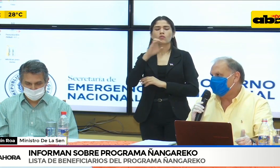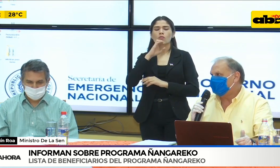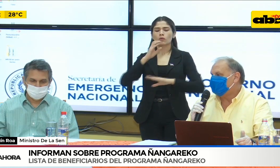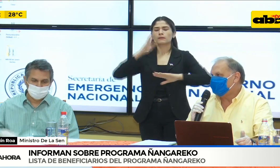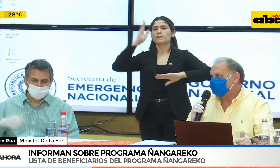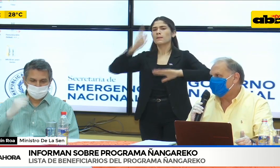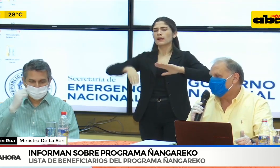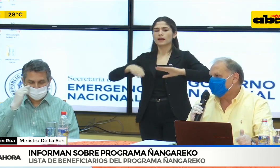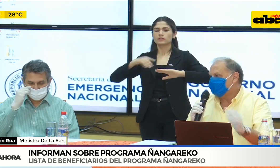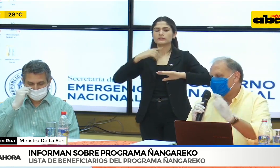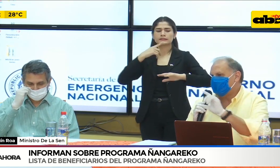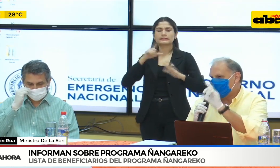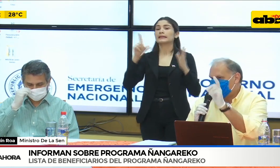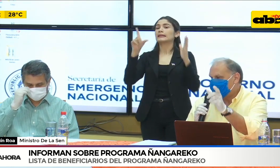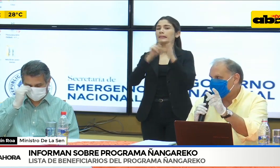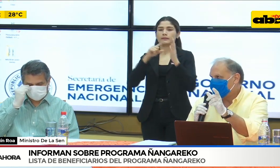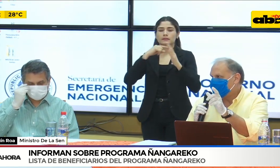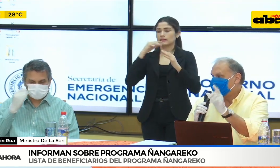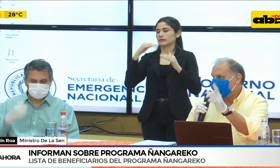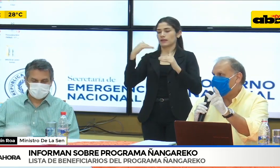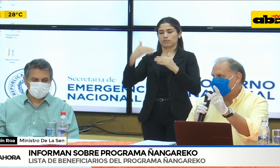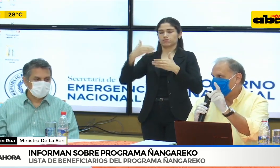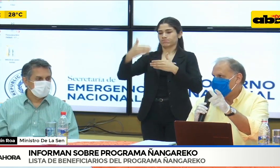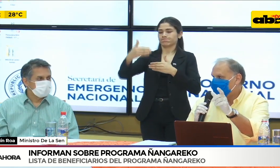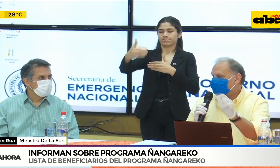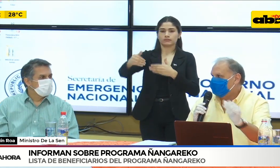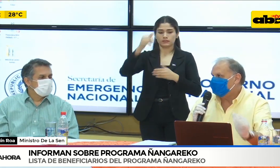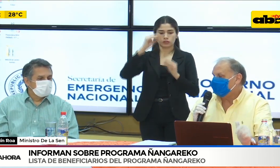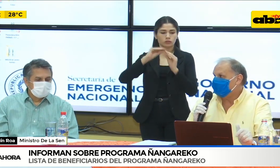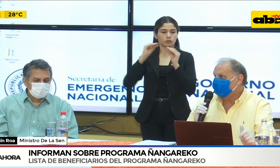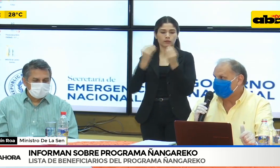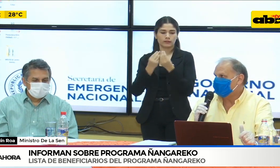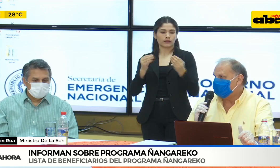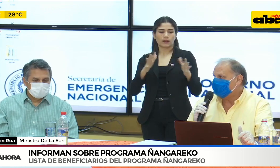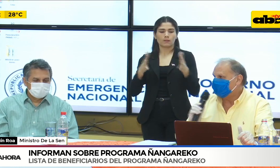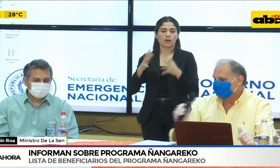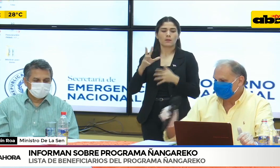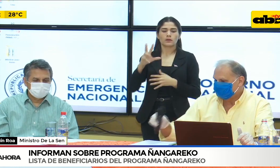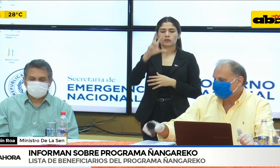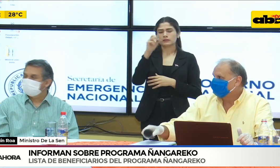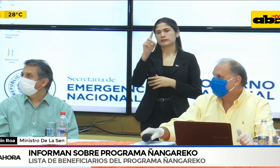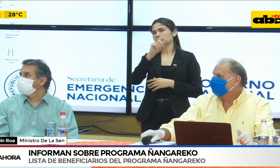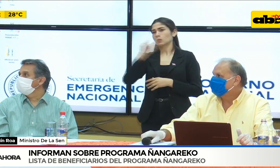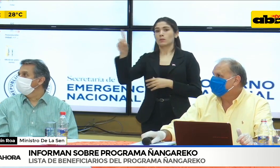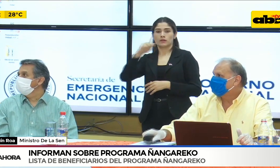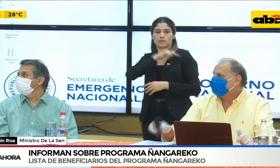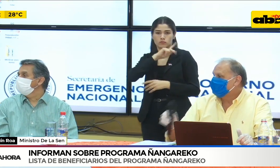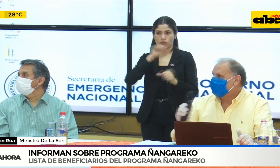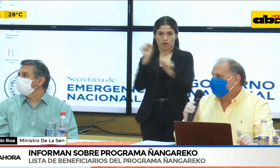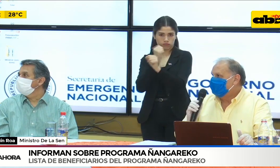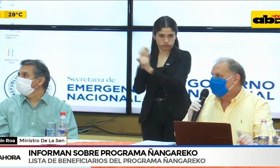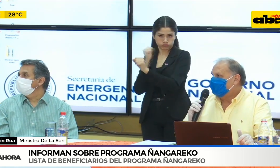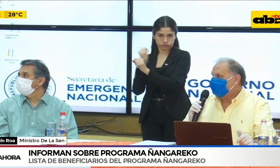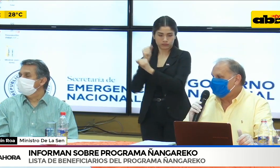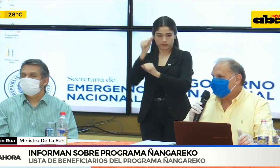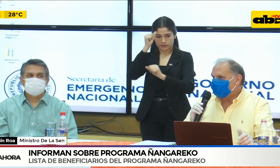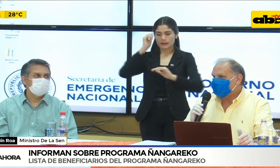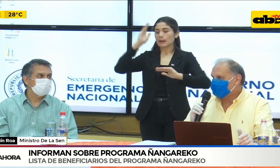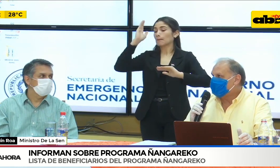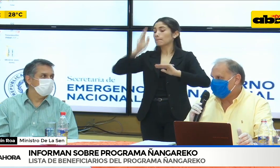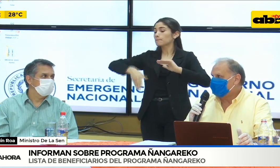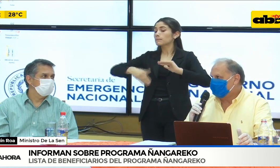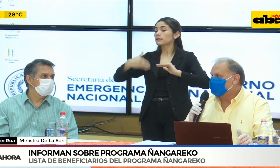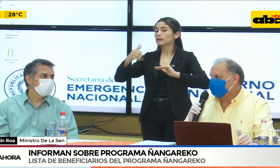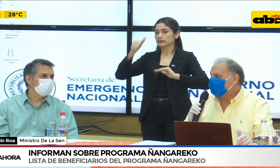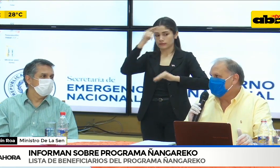beneficiados. Ese es mi deadline, mi punto final. ¿Y en cuánto tiempo? ¿Hasta cuánto aguantarían? Esperamos